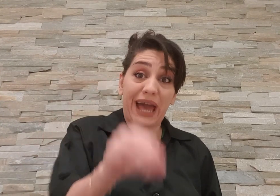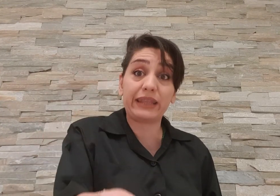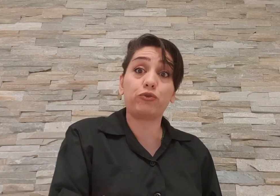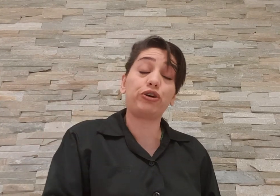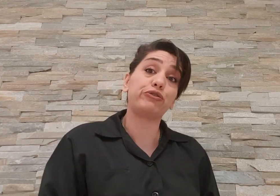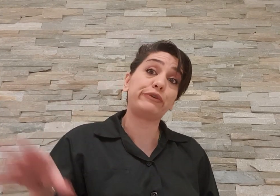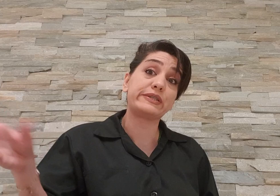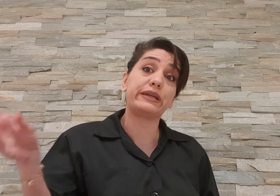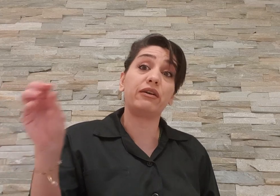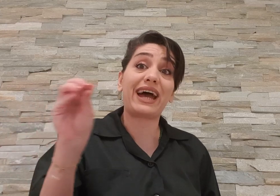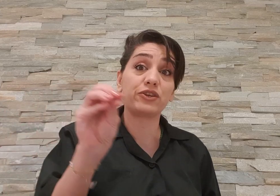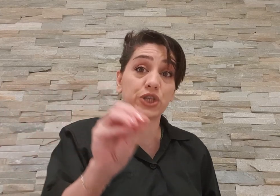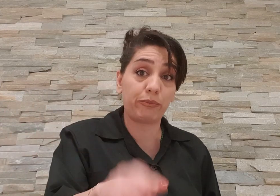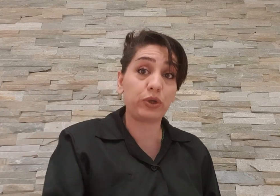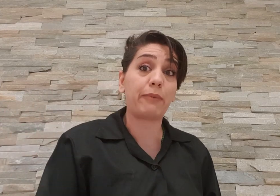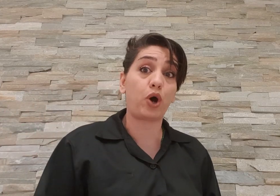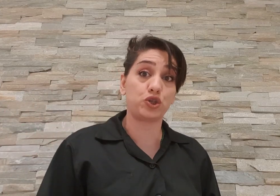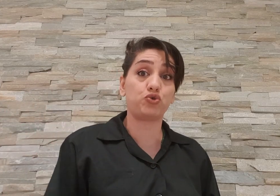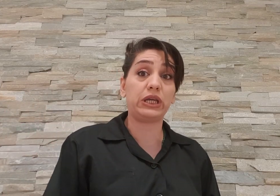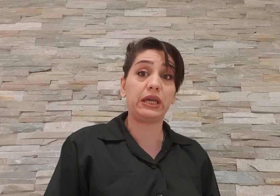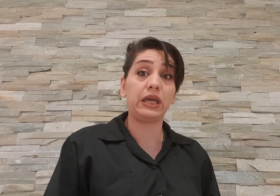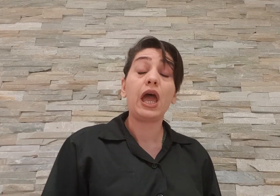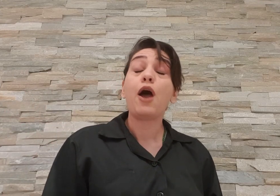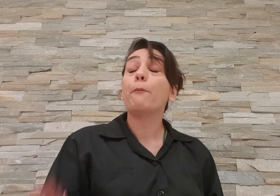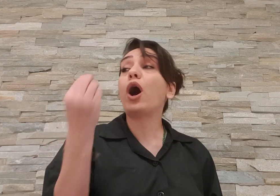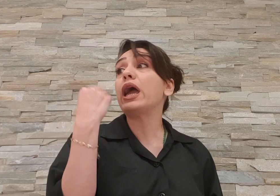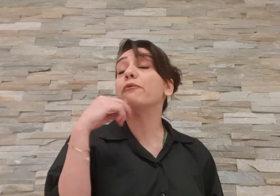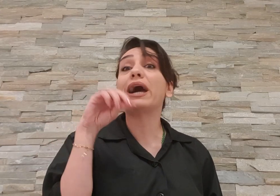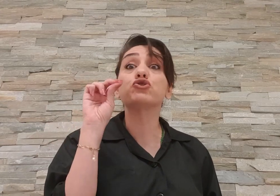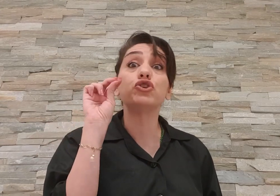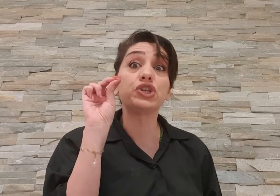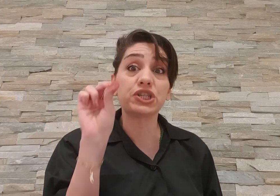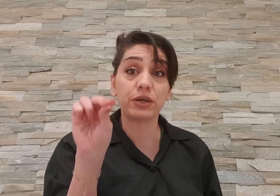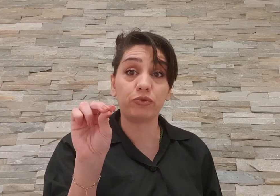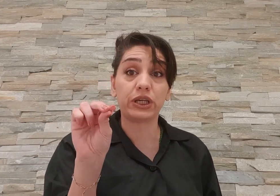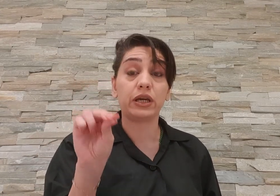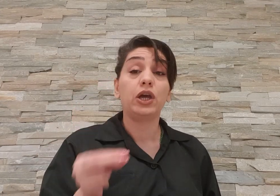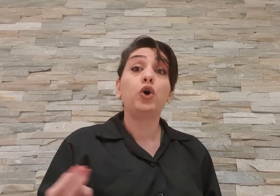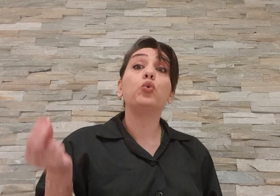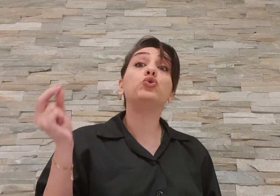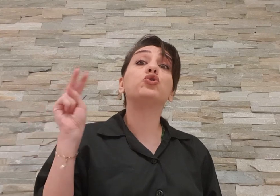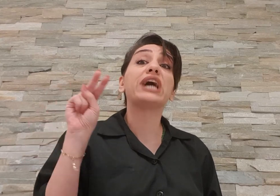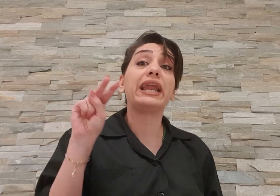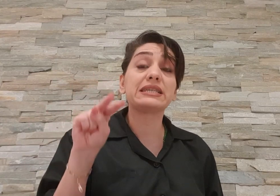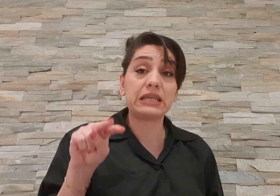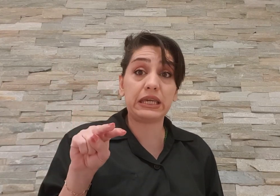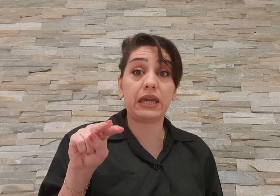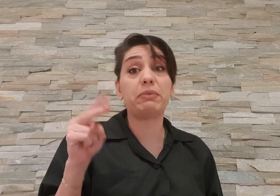بند خدایی رو تو این سریال ورداشتم بردن بازجویه ما هی اومد جلو چشمون که اون دو جلسه ای که این